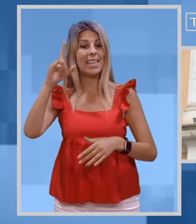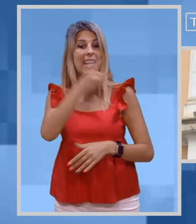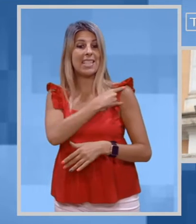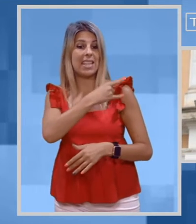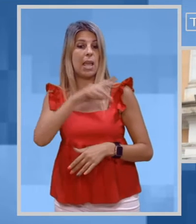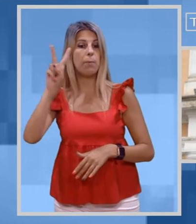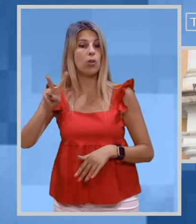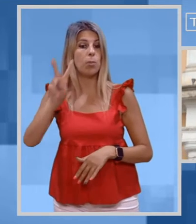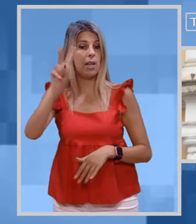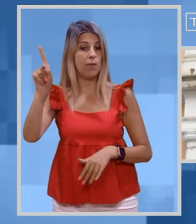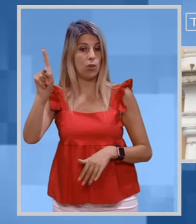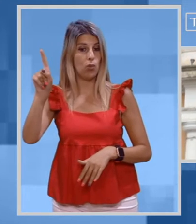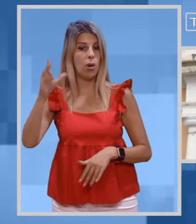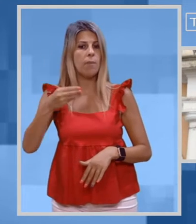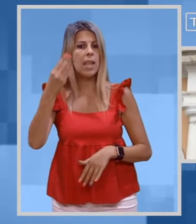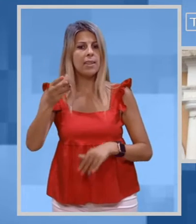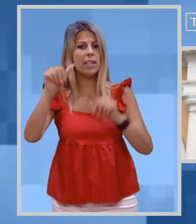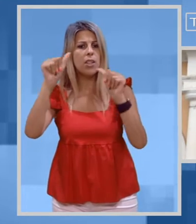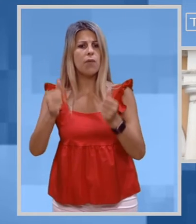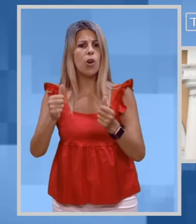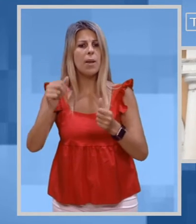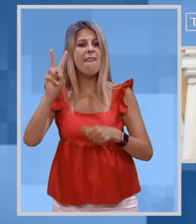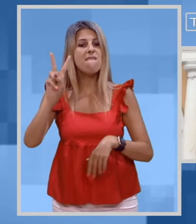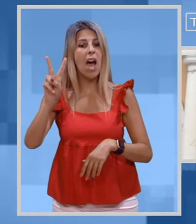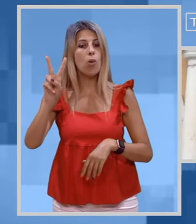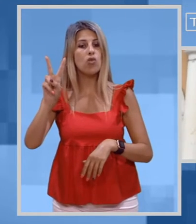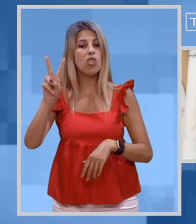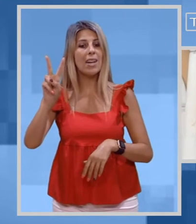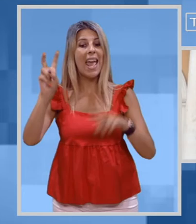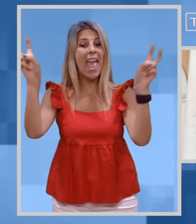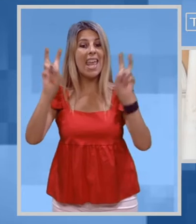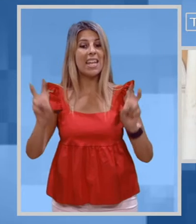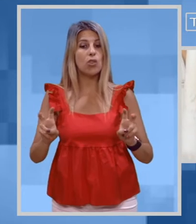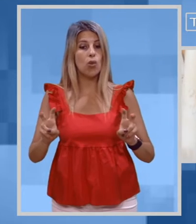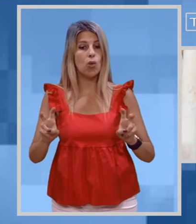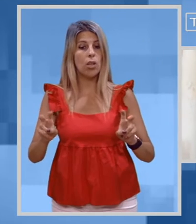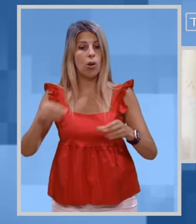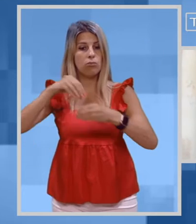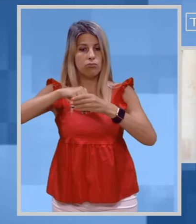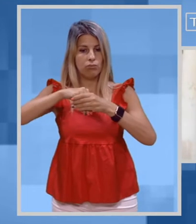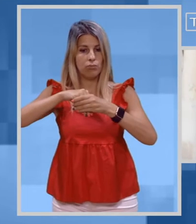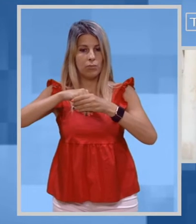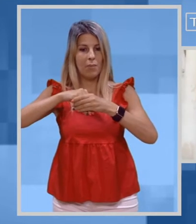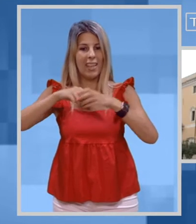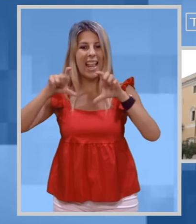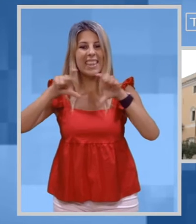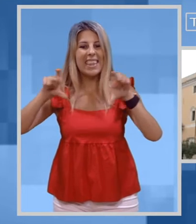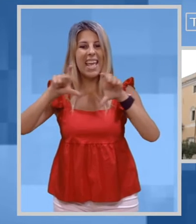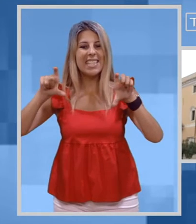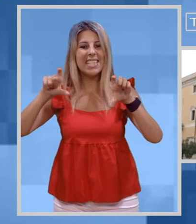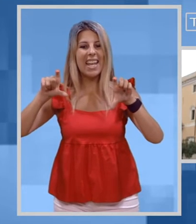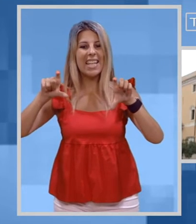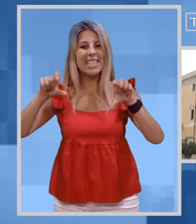I buoni spesa hanno validità fino al 30 settembre 2021 e sono assegnati in forma di voucher elettronico,